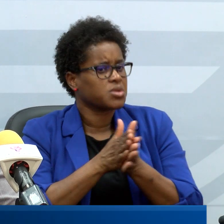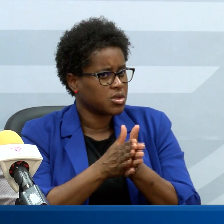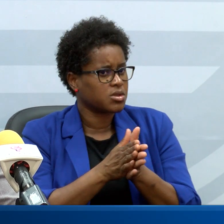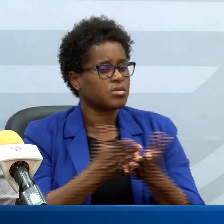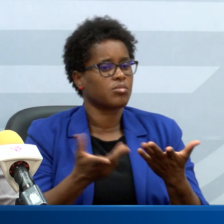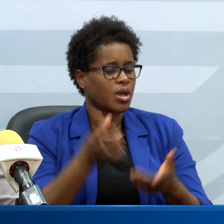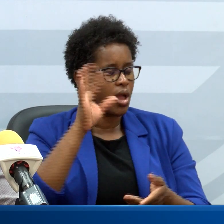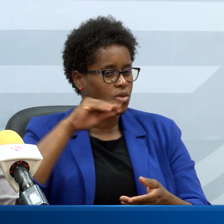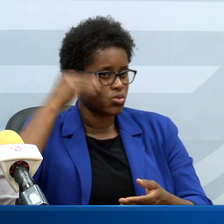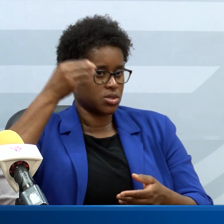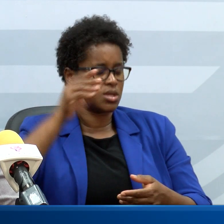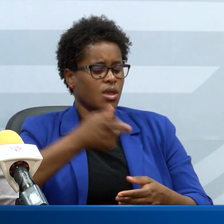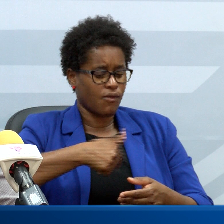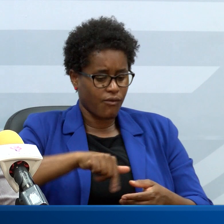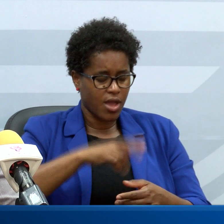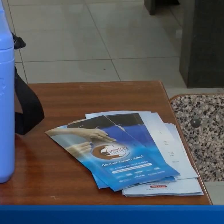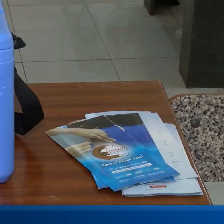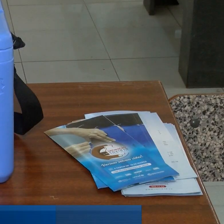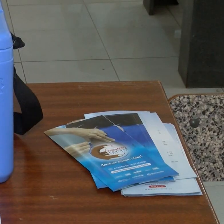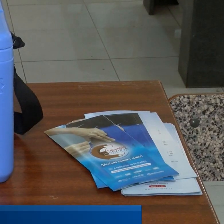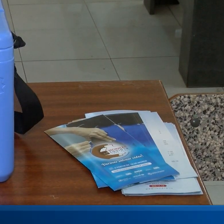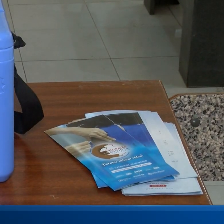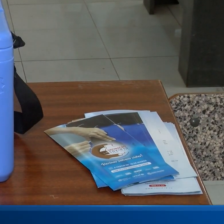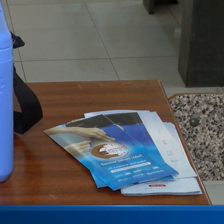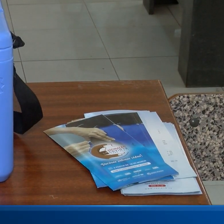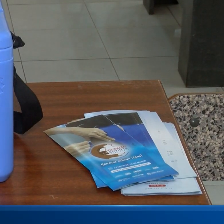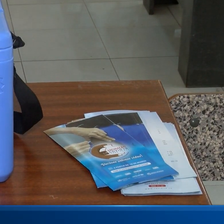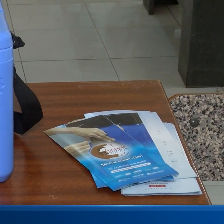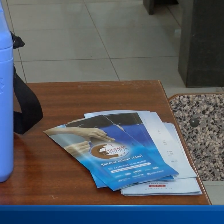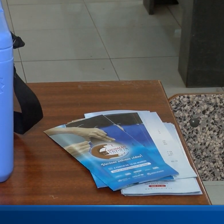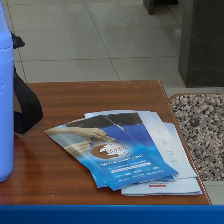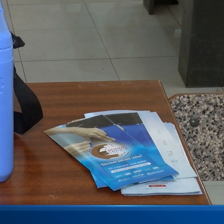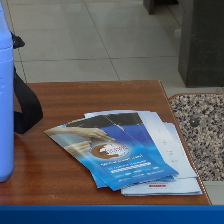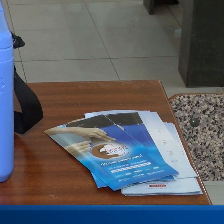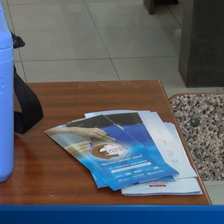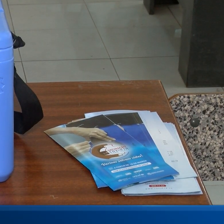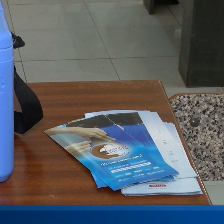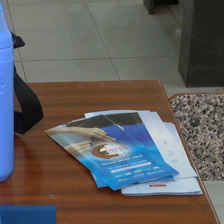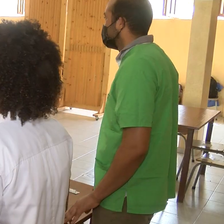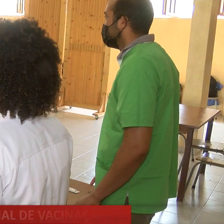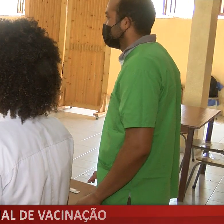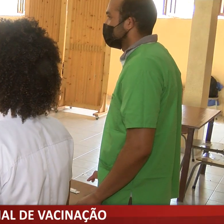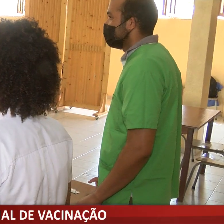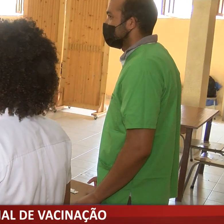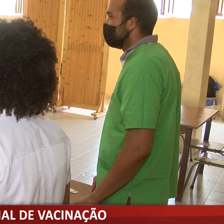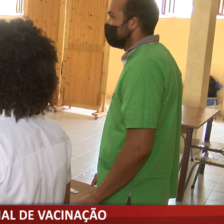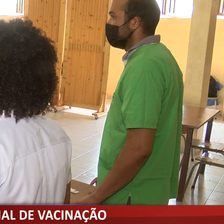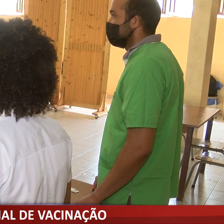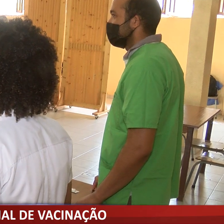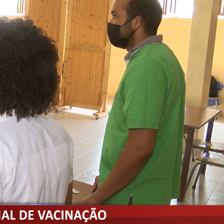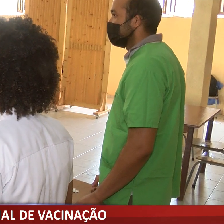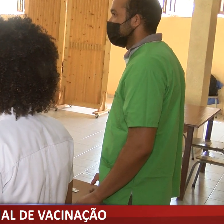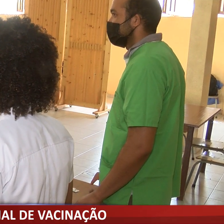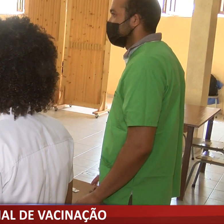entanto, que se o país vier a ter uma dessas vacinas, conforme a cobertura vacinal, vão analisar a possibilidade de